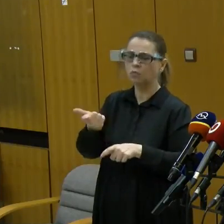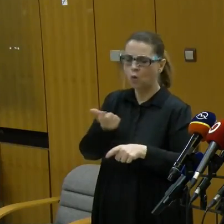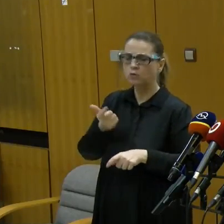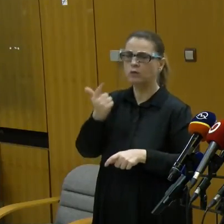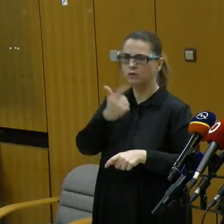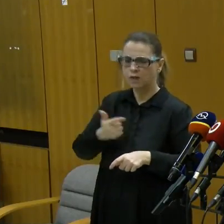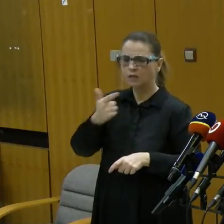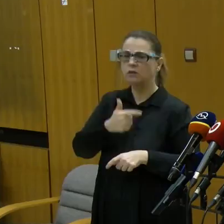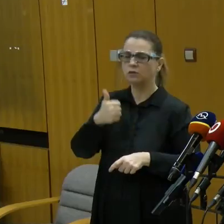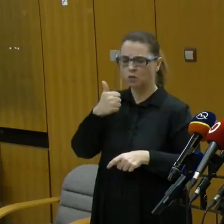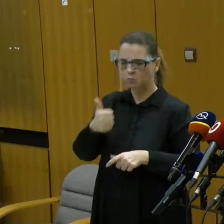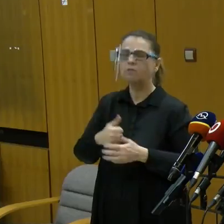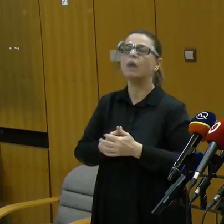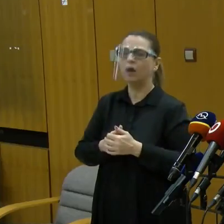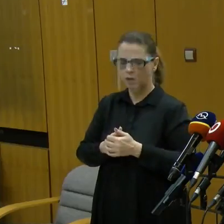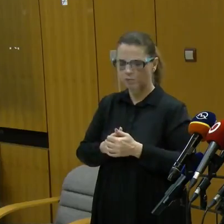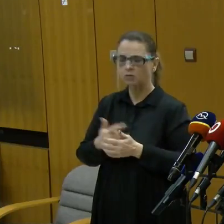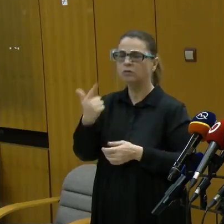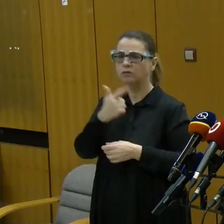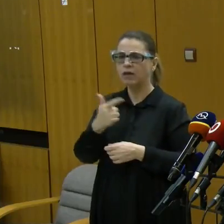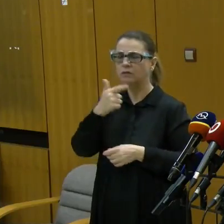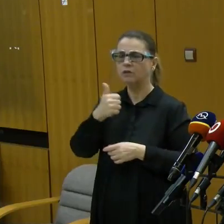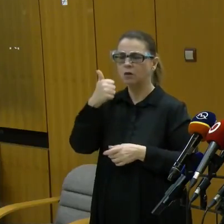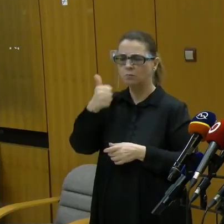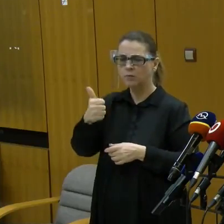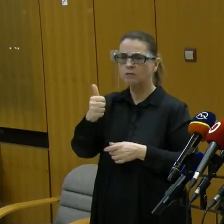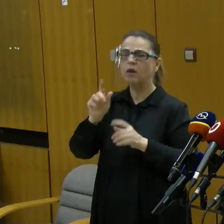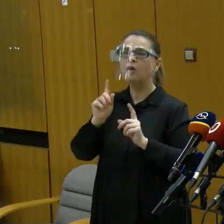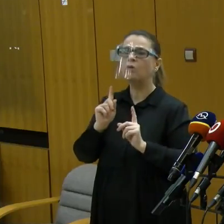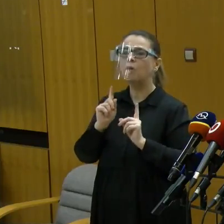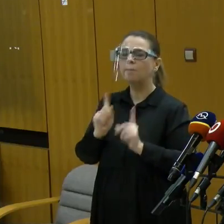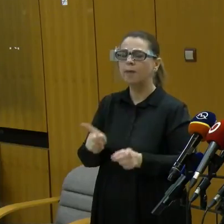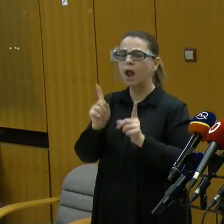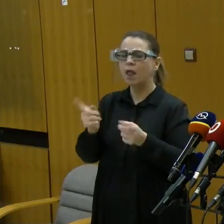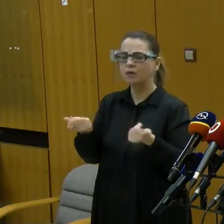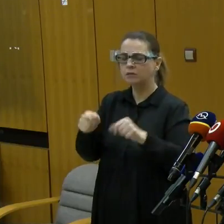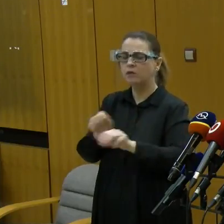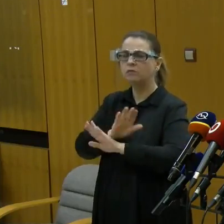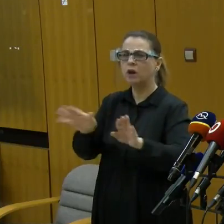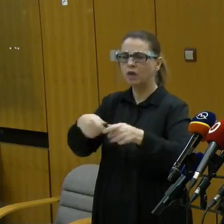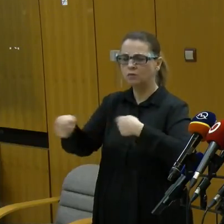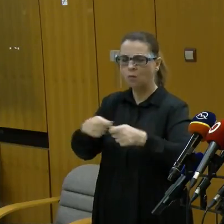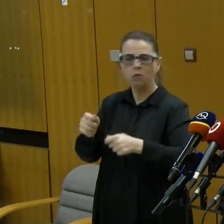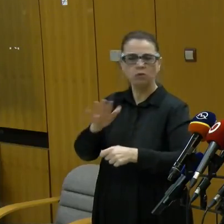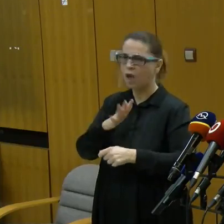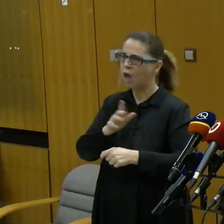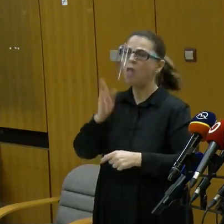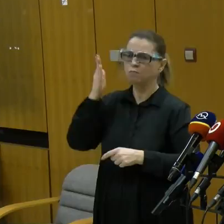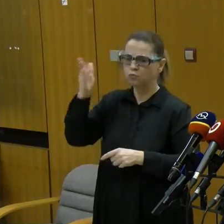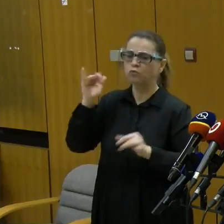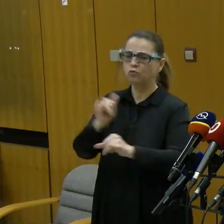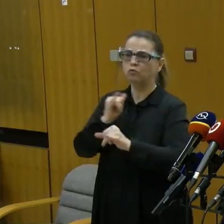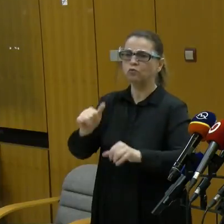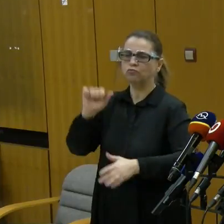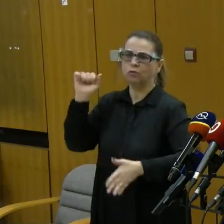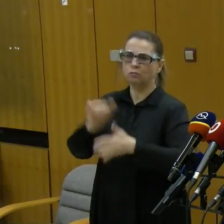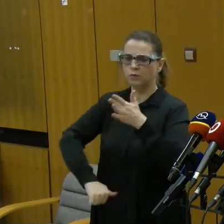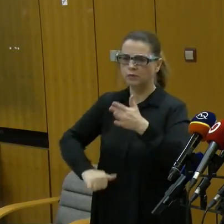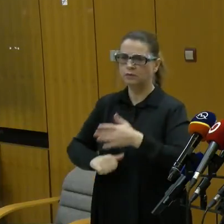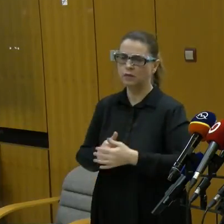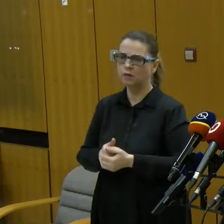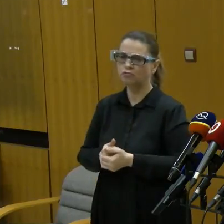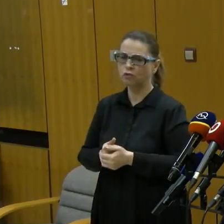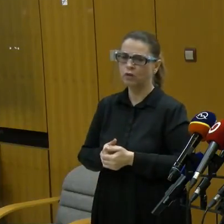Áno, to bude prísnejšie, lebo 21. sa mali zátvoriť iba obchody, ale malo by to byť uznesením vlády.